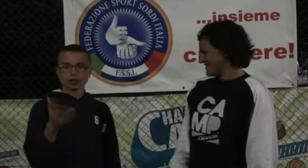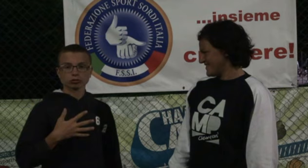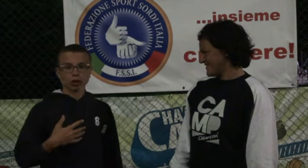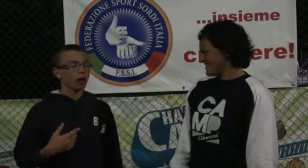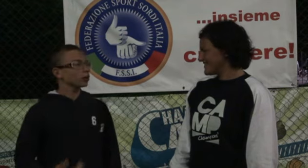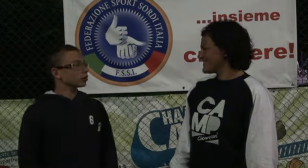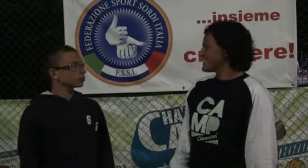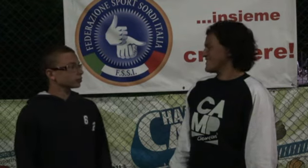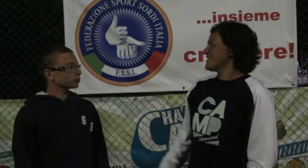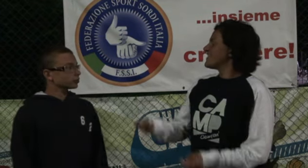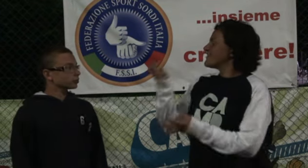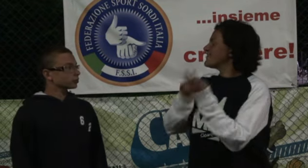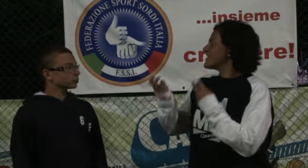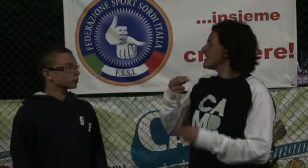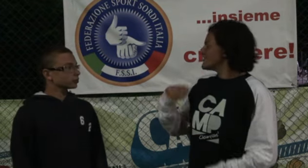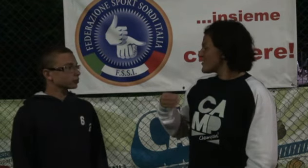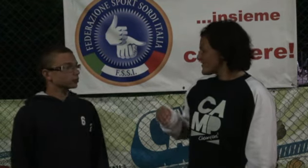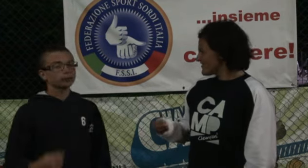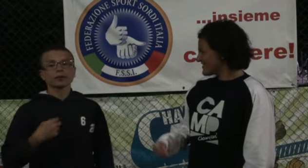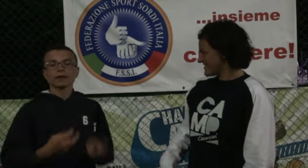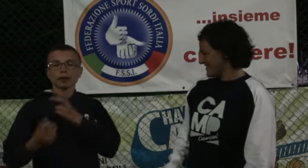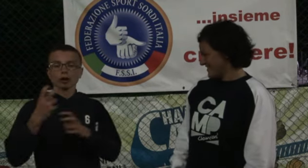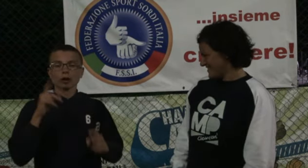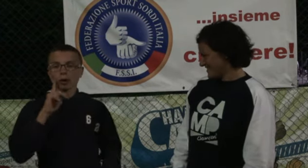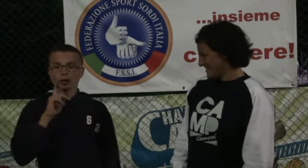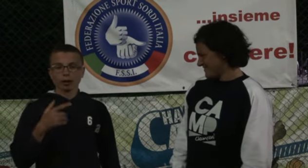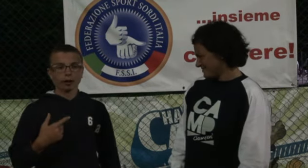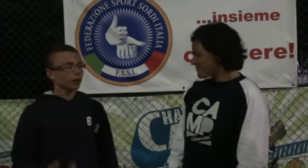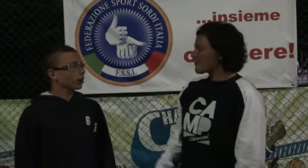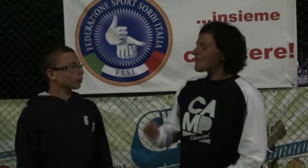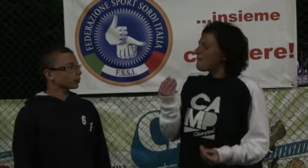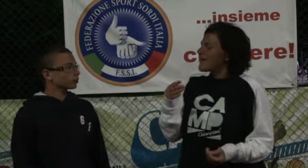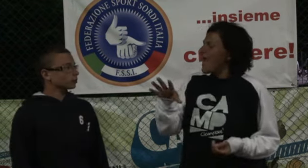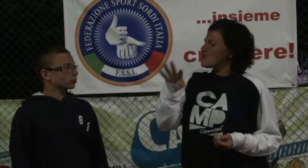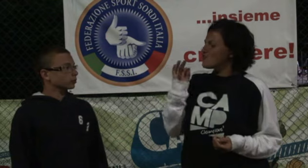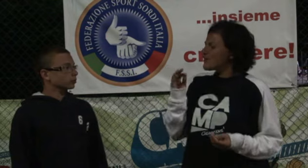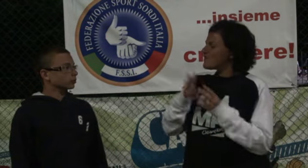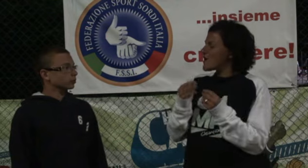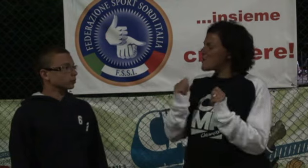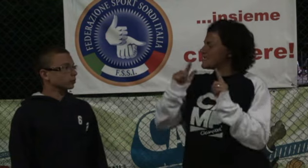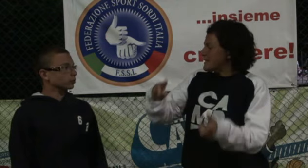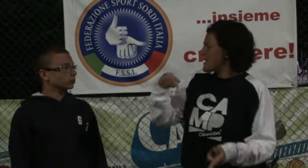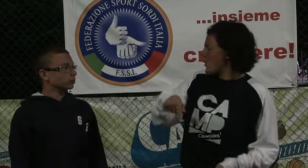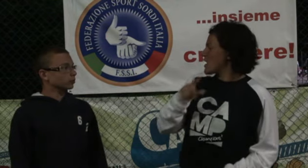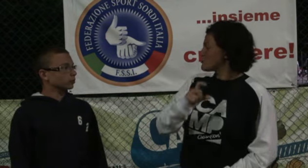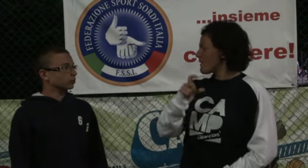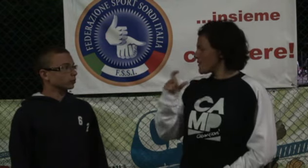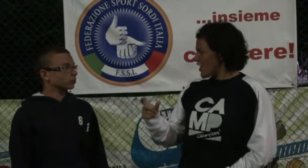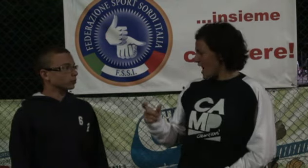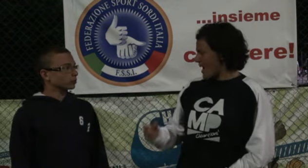Io ho 13 anni. Da dove vieni? Io vengo da Modena. Come mai hai scelto di fare una settimana